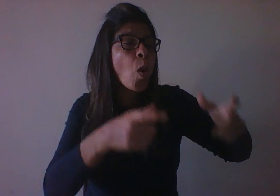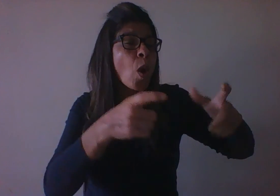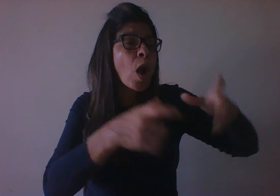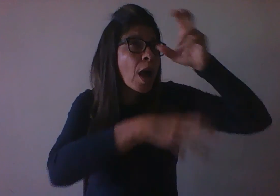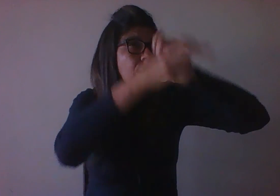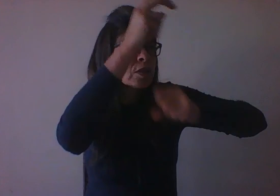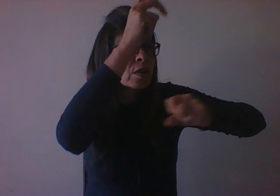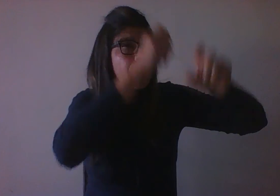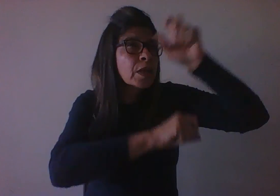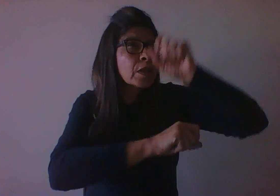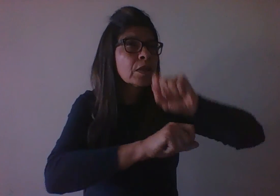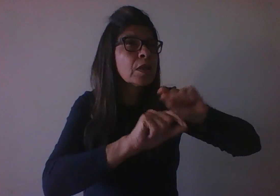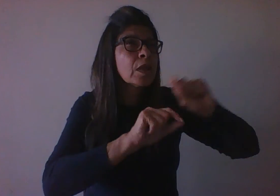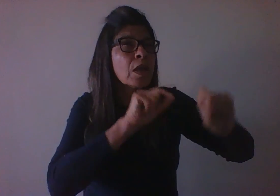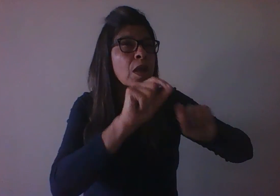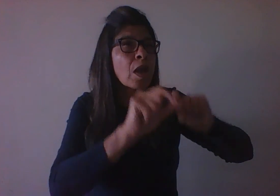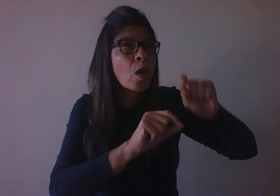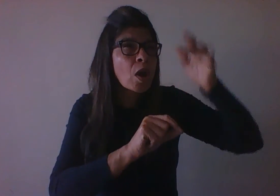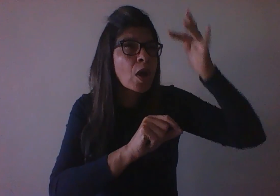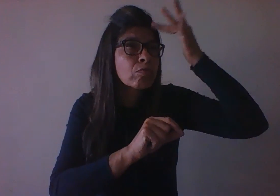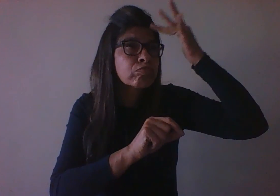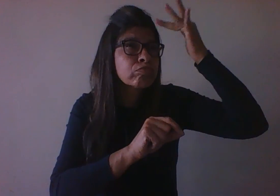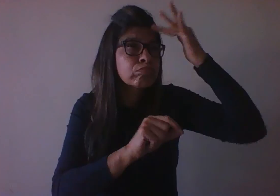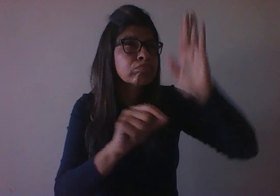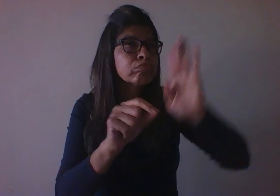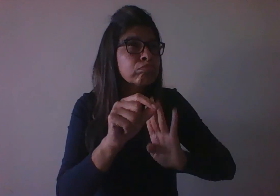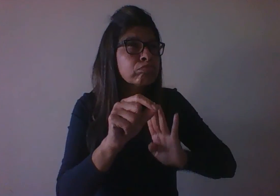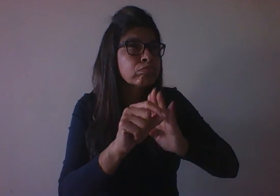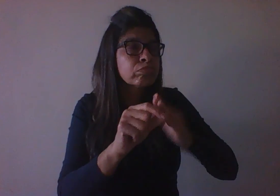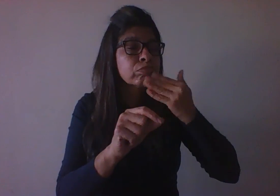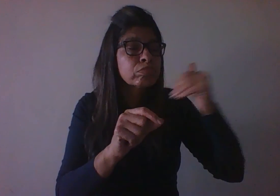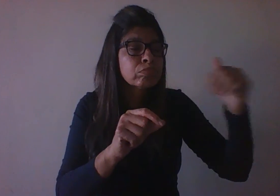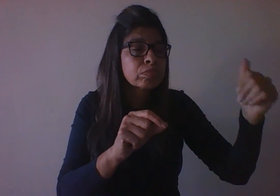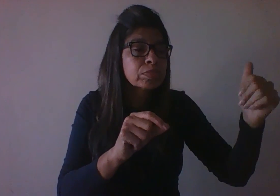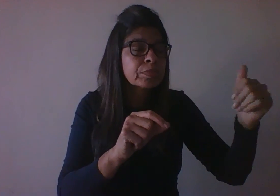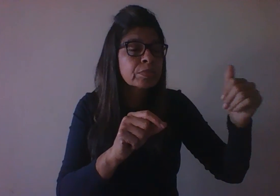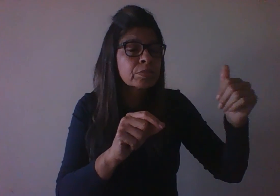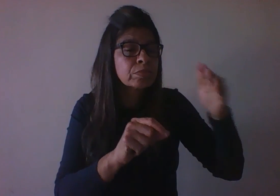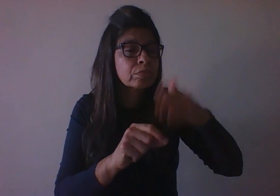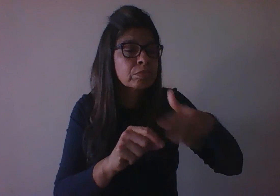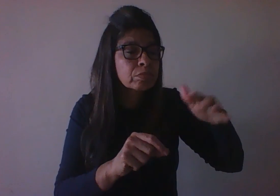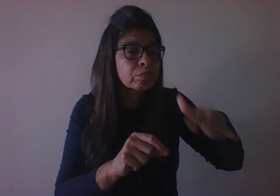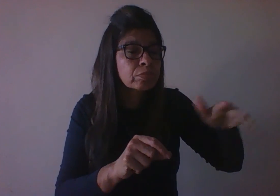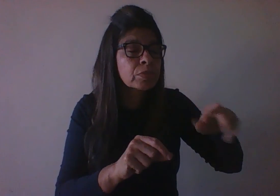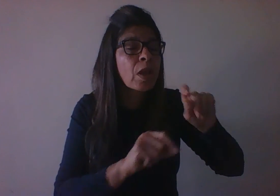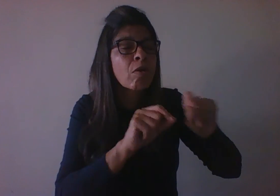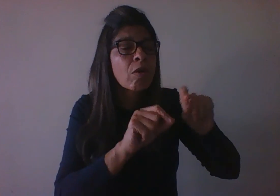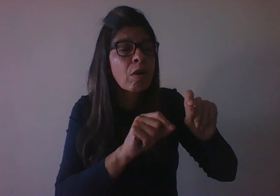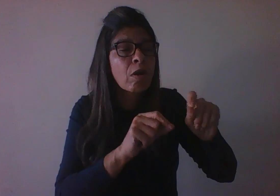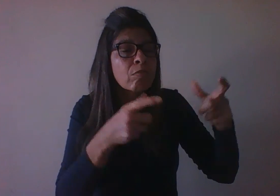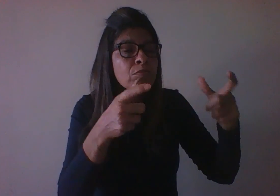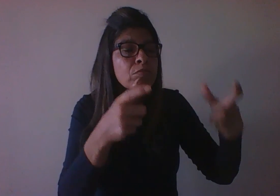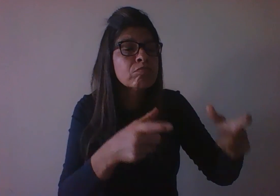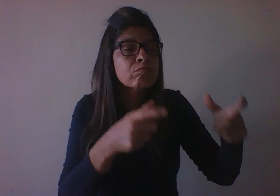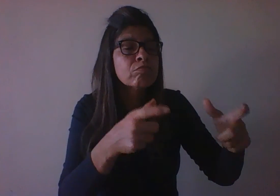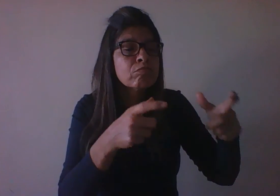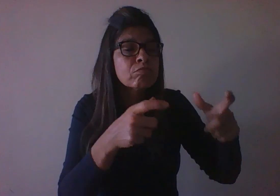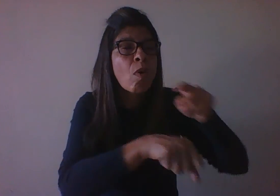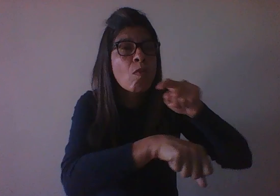momento de maturação biológica da infância e adolescência, que é o momento propício para a